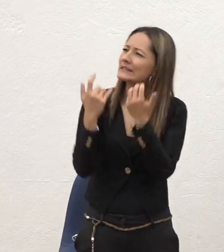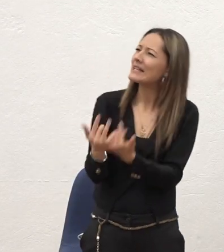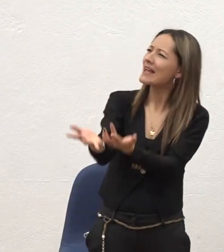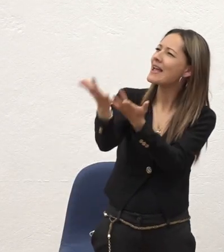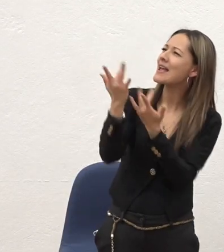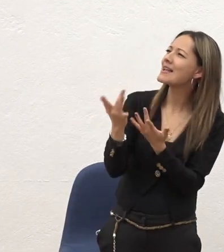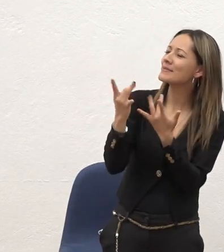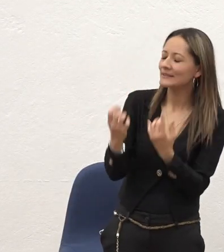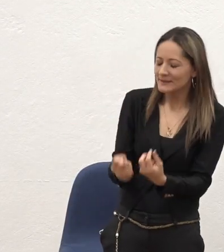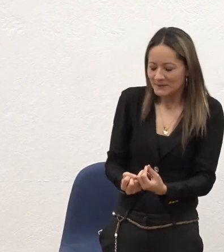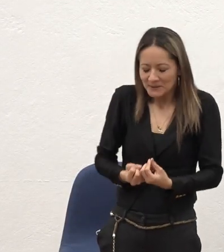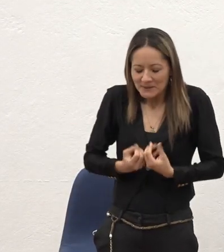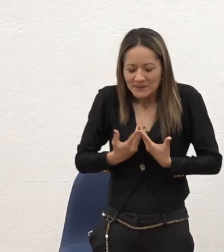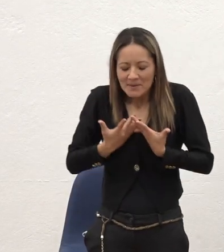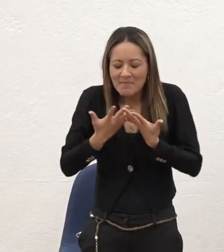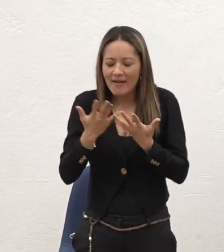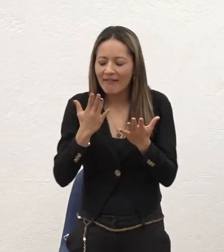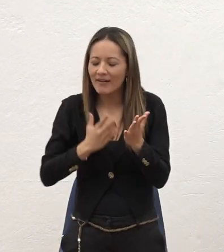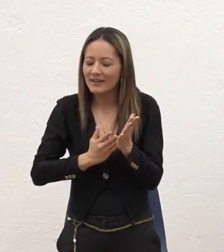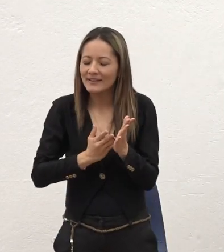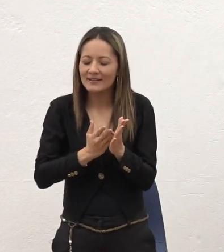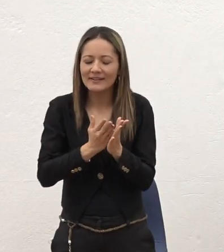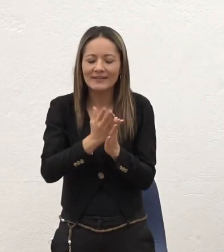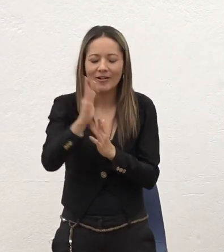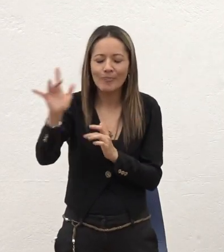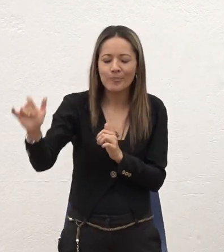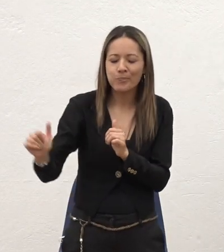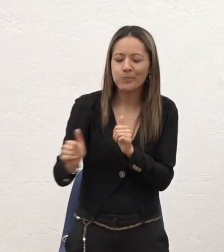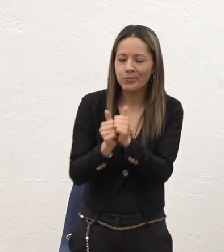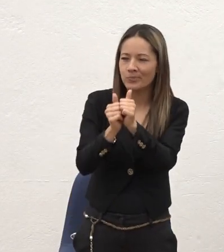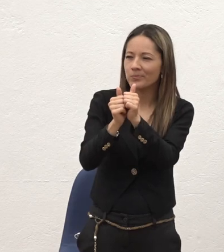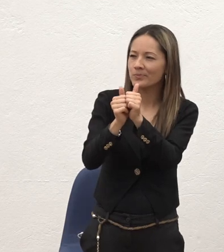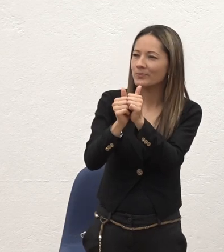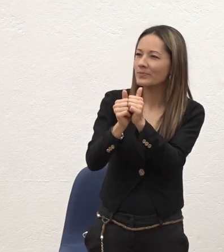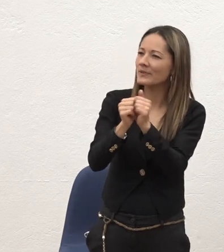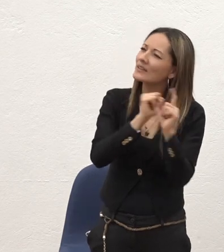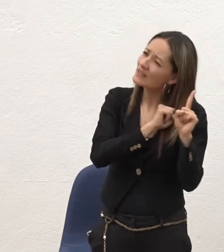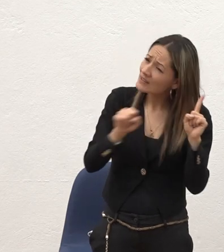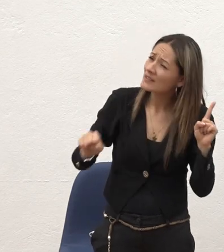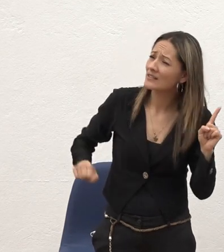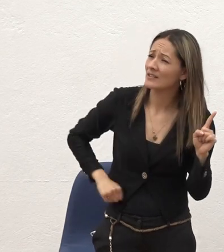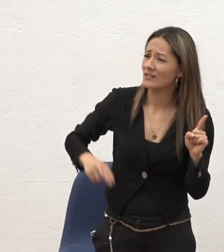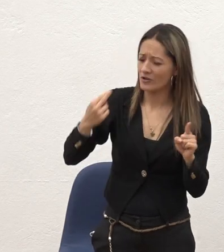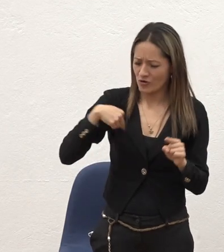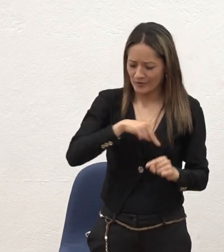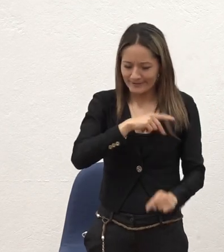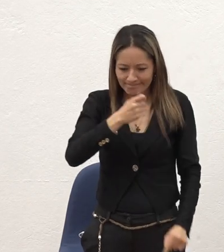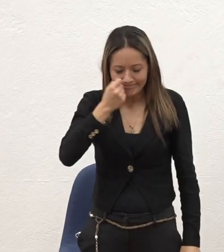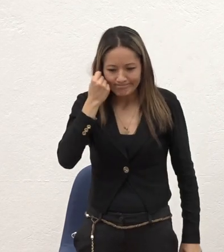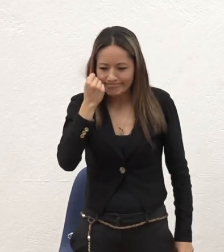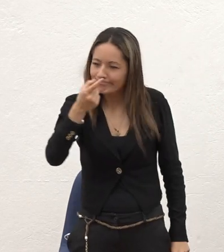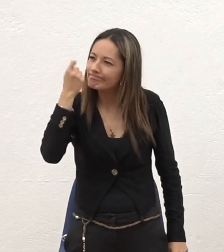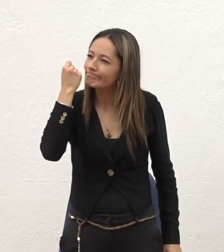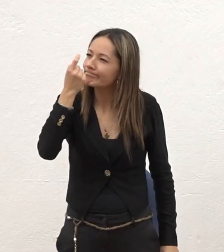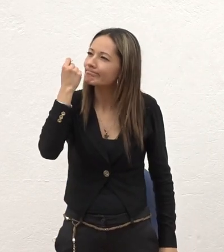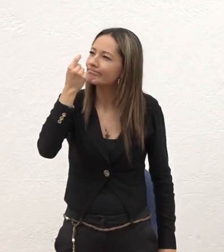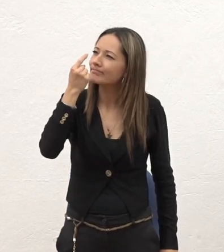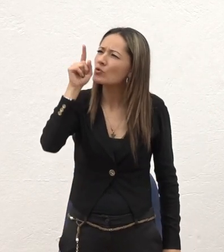Señor Nos das eternidad Contigo Señor Señor que nosotros Logremos entender Padre que Tú lo único que